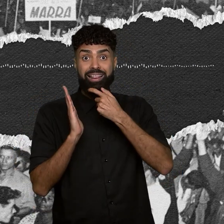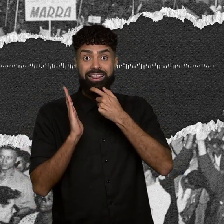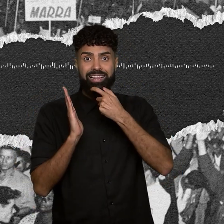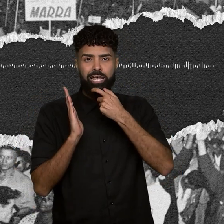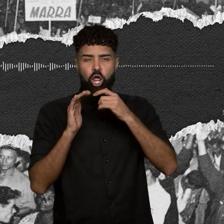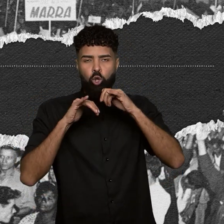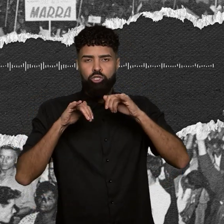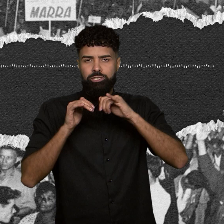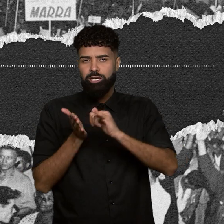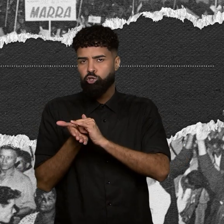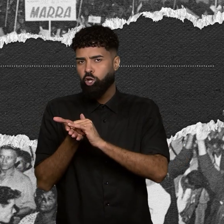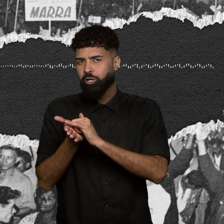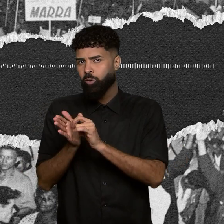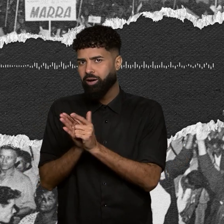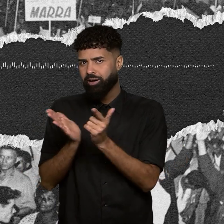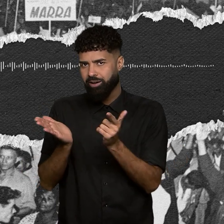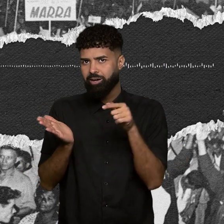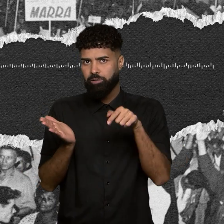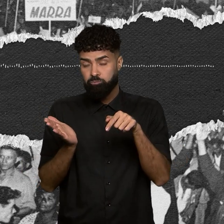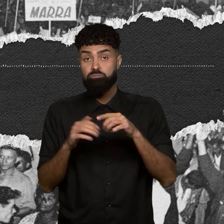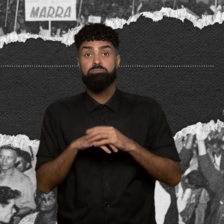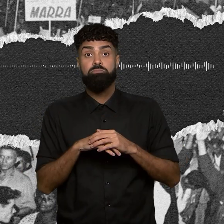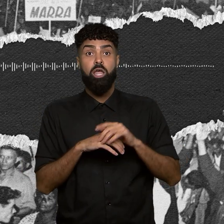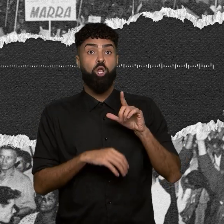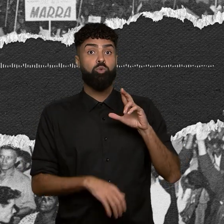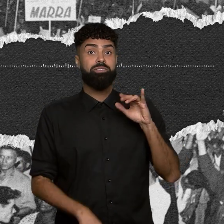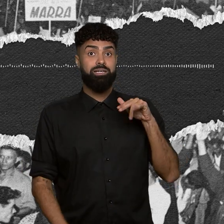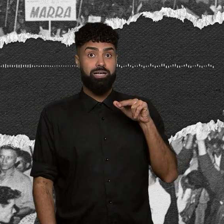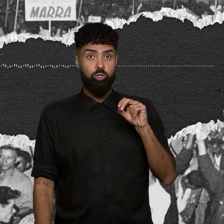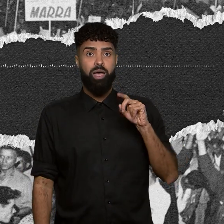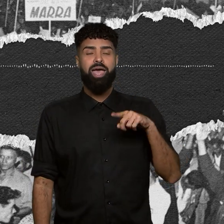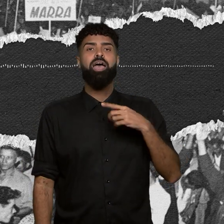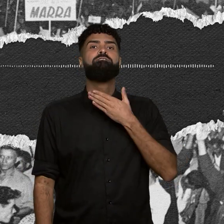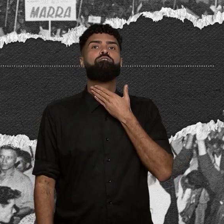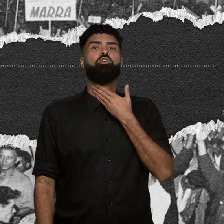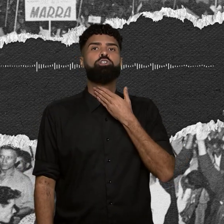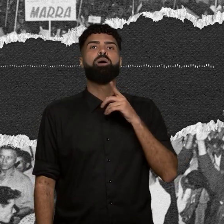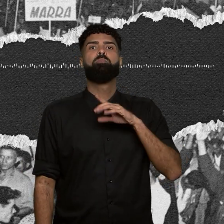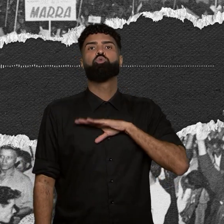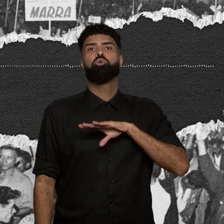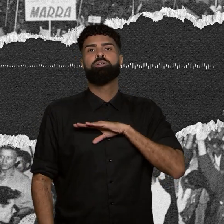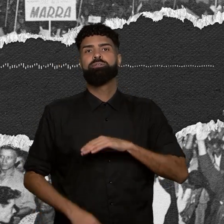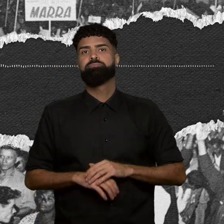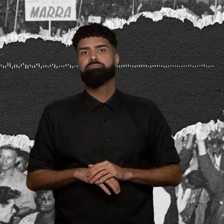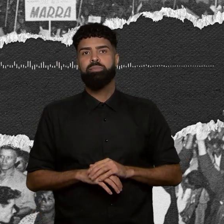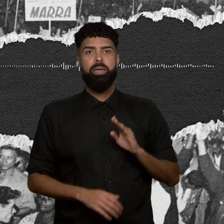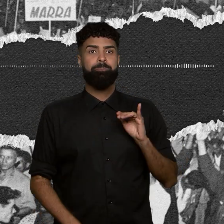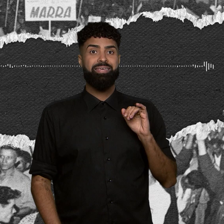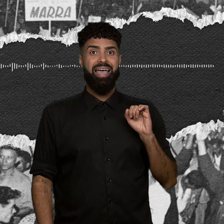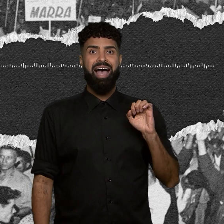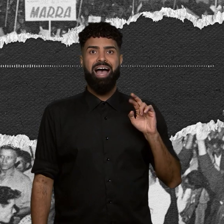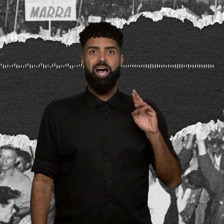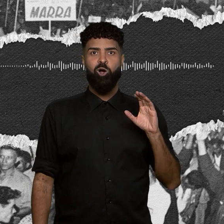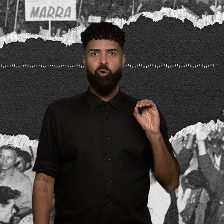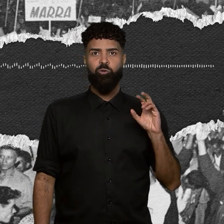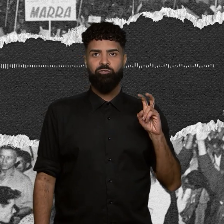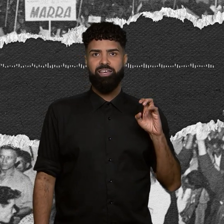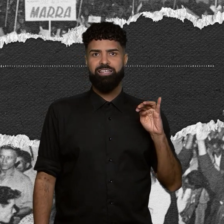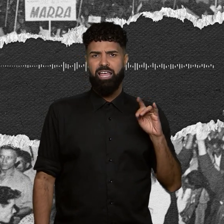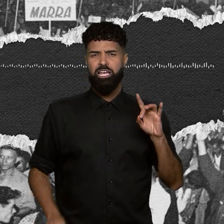The New York Times e Luciano Barroso é a voz da versão em português. A Bia Arco Verde fez uma participação especialíssima ao